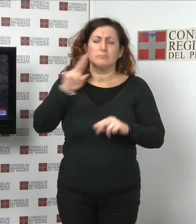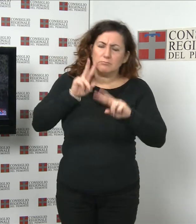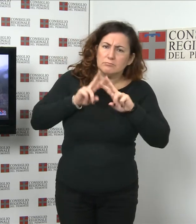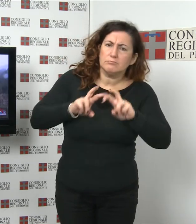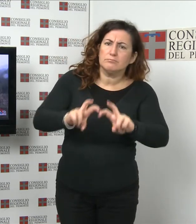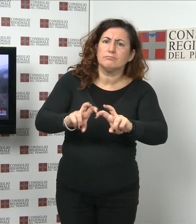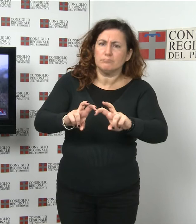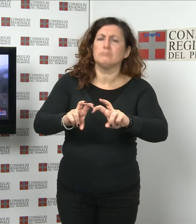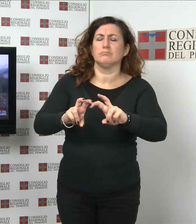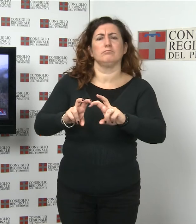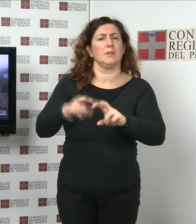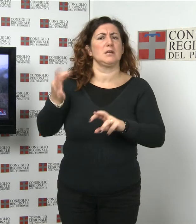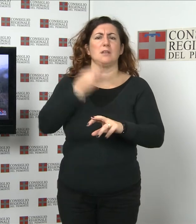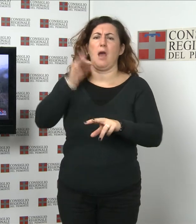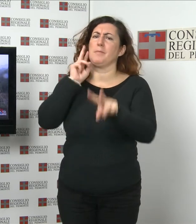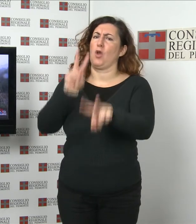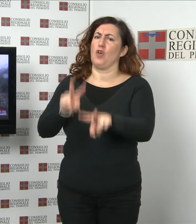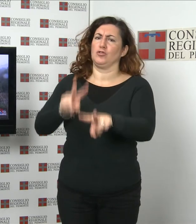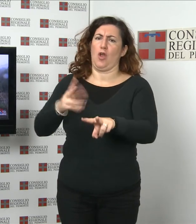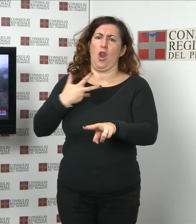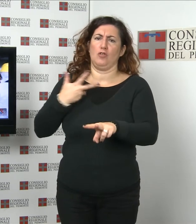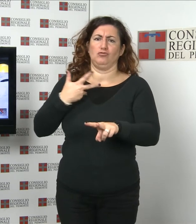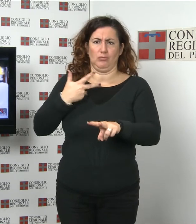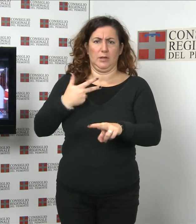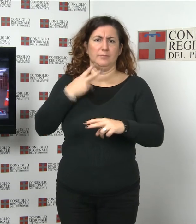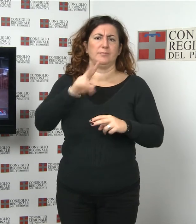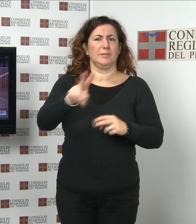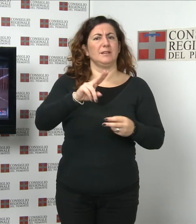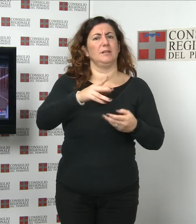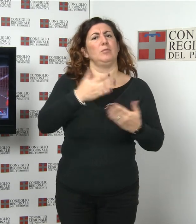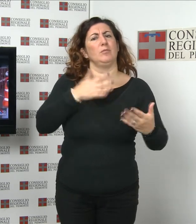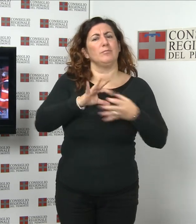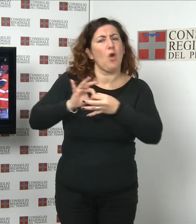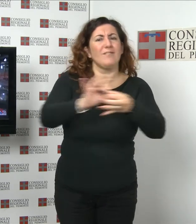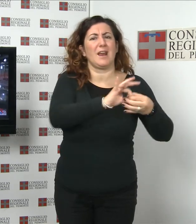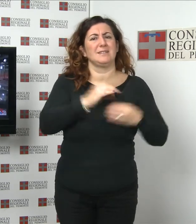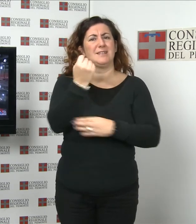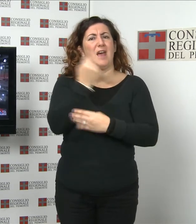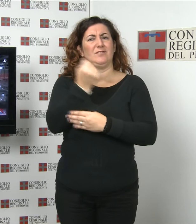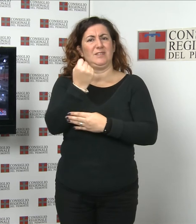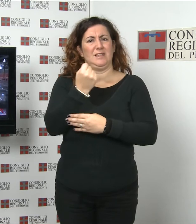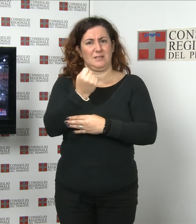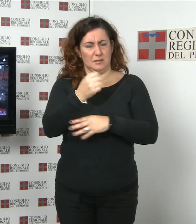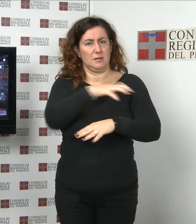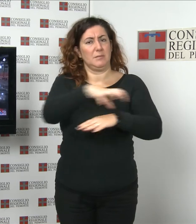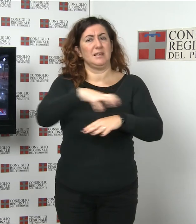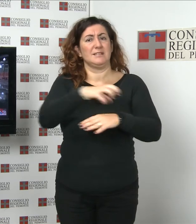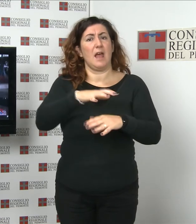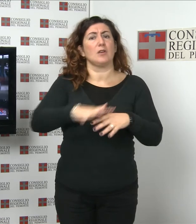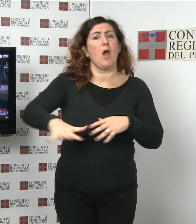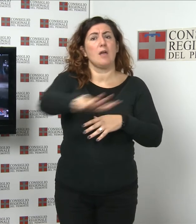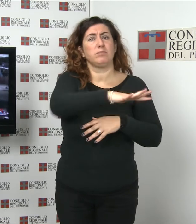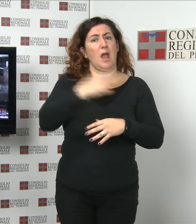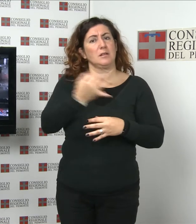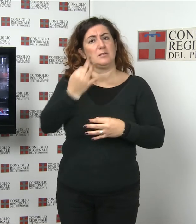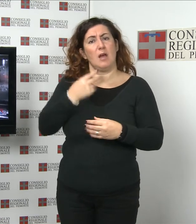costantemente monitorata e coordinata da una conferenza dei servizi, incardinata nel Ministero dell'Ambiente che ha sempre espresso apprezzamento per